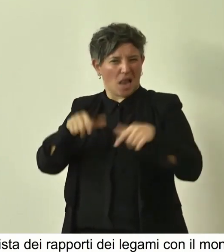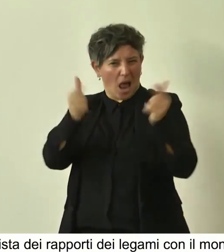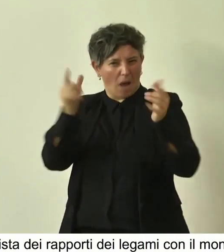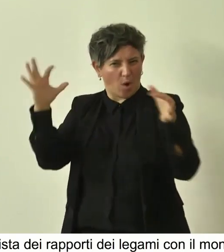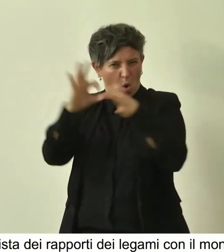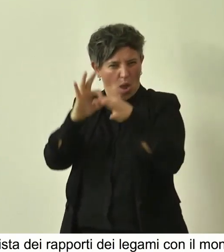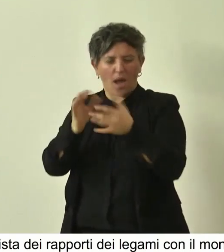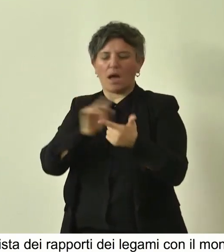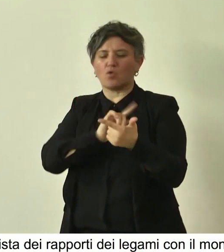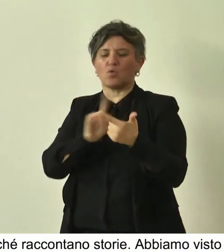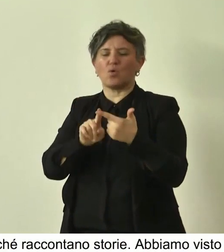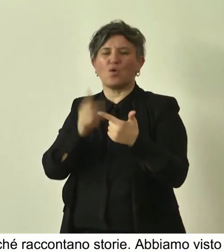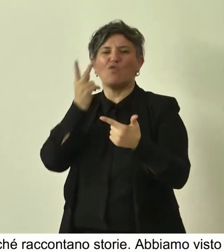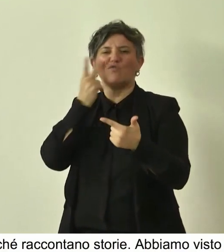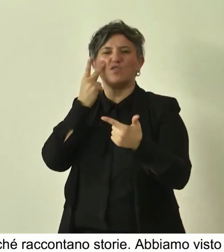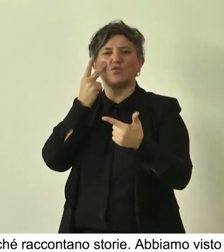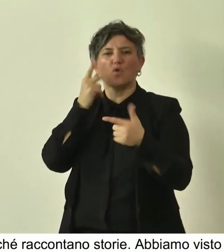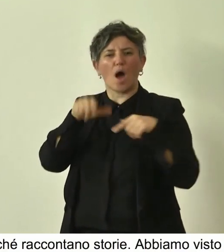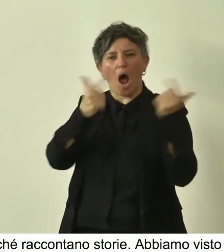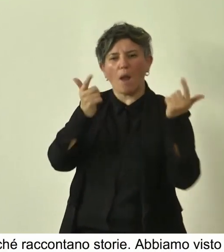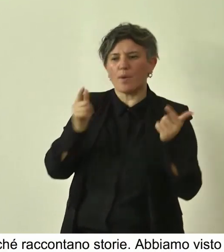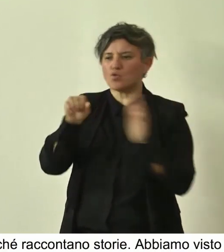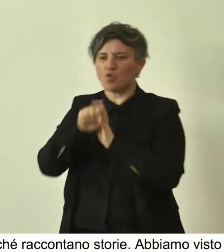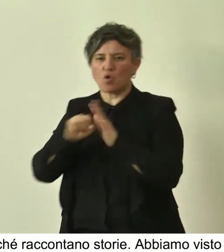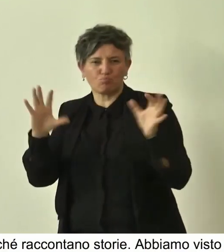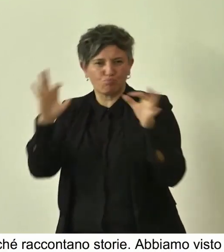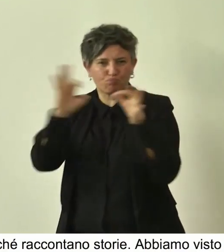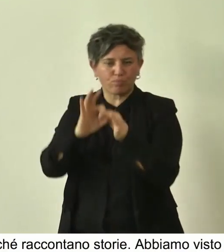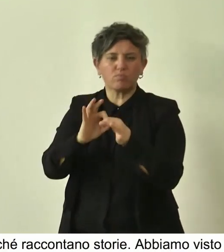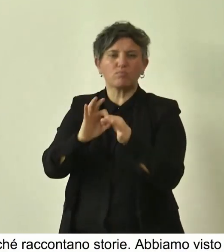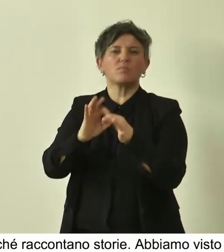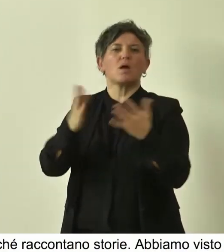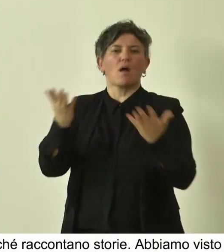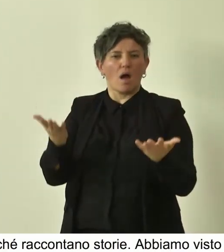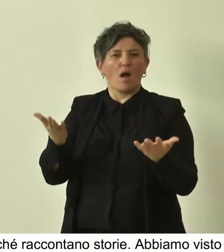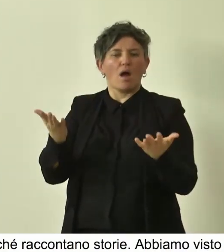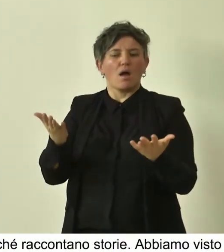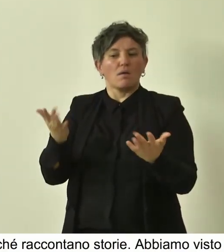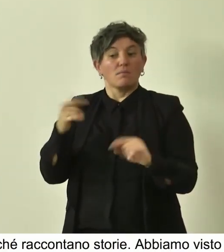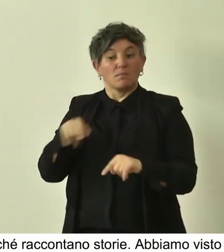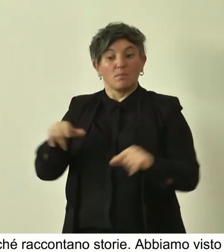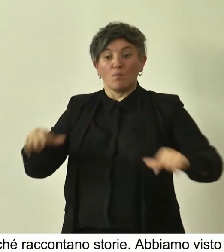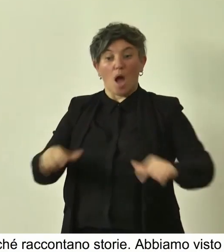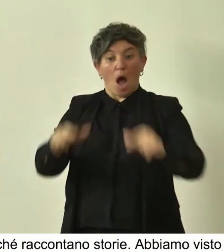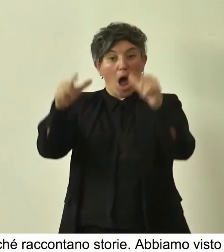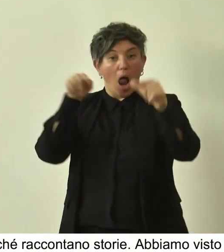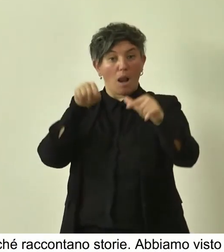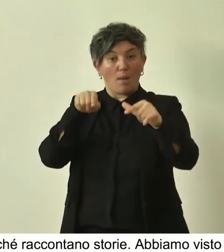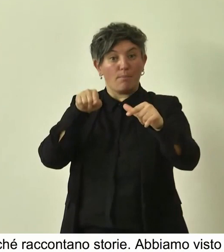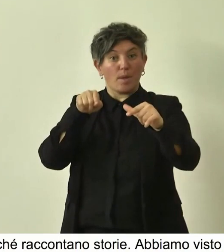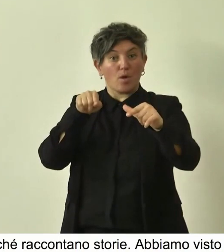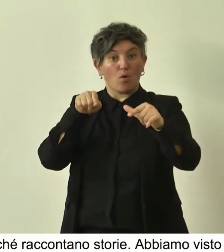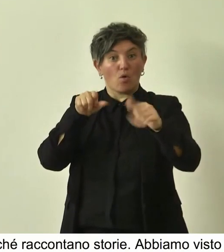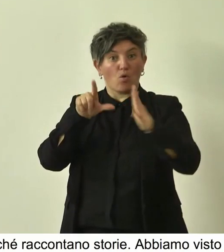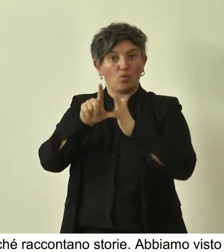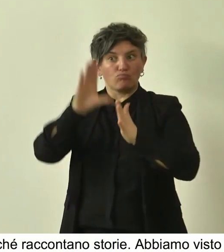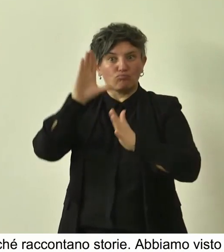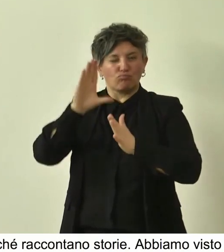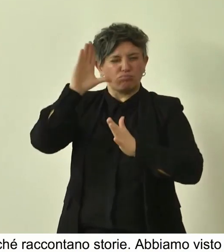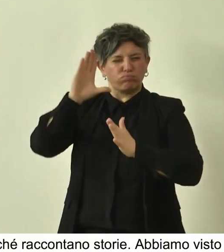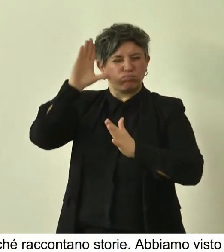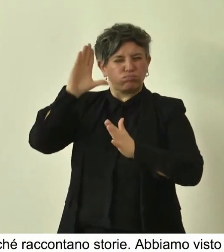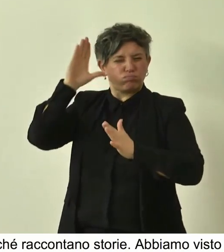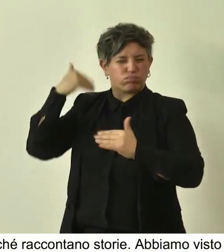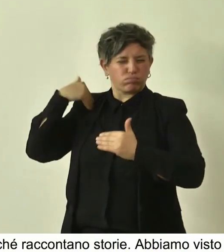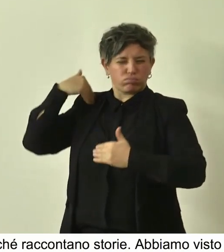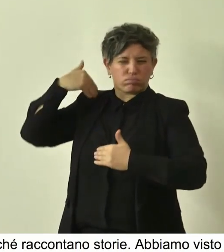abbiamo visto storie, essendo alberi che hanno alle loro spalle secoli di storia,